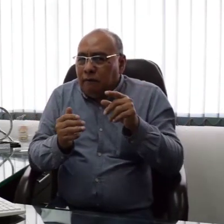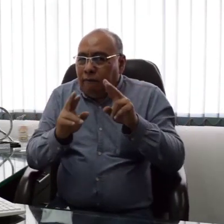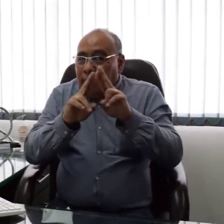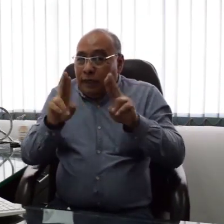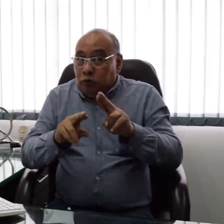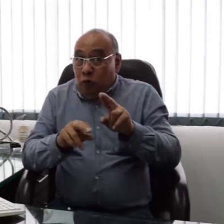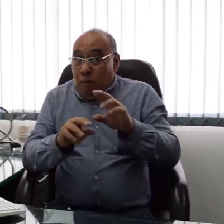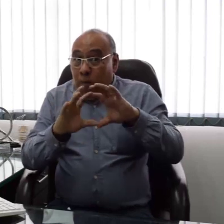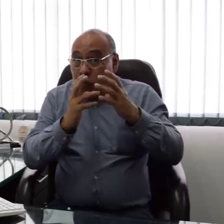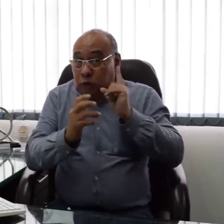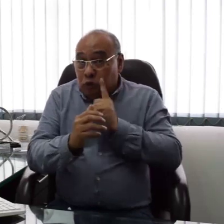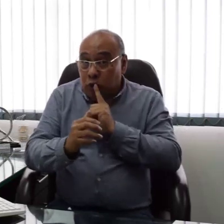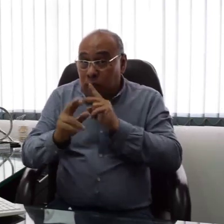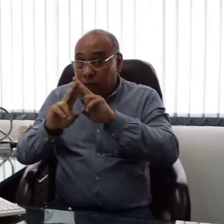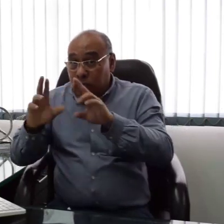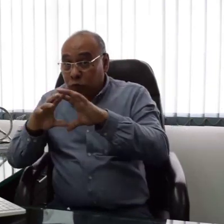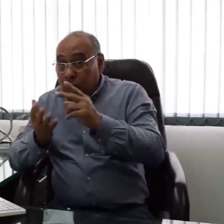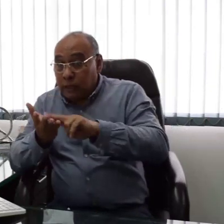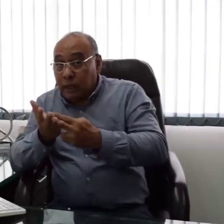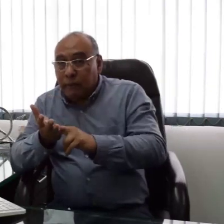Estas dos entidades internacionales proponen acuerdos.